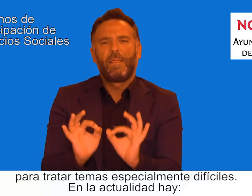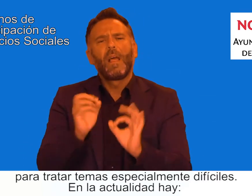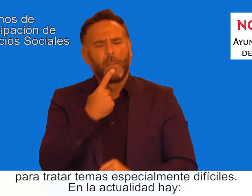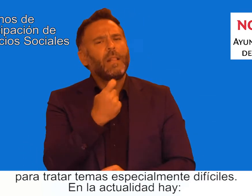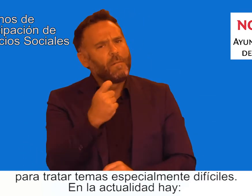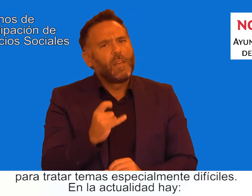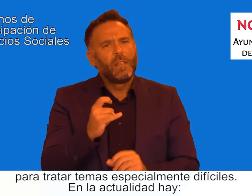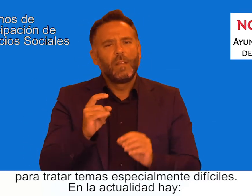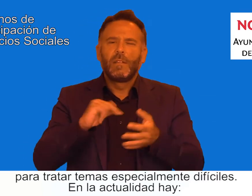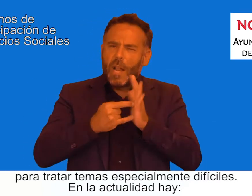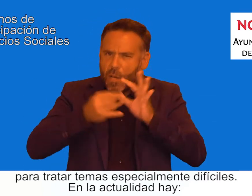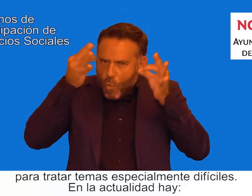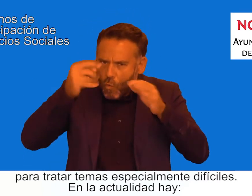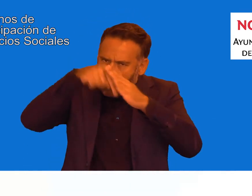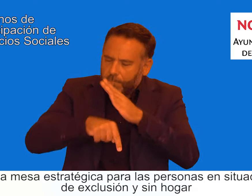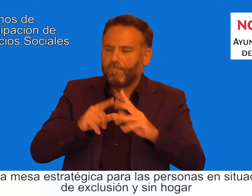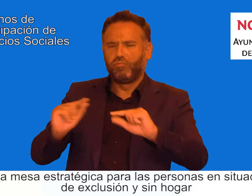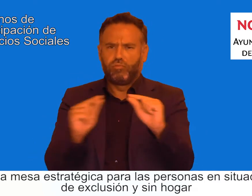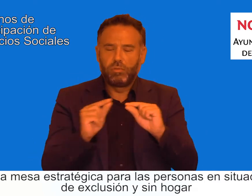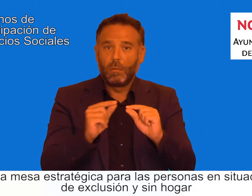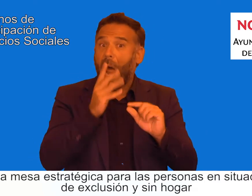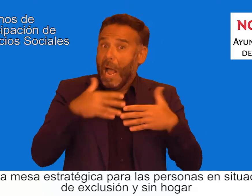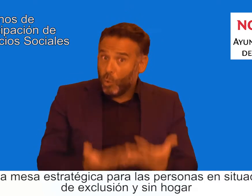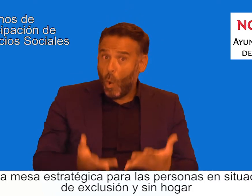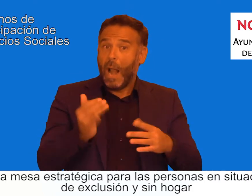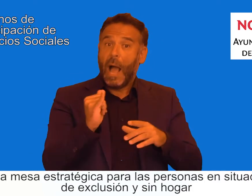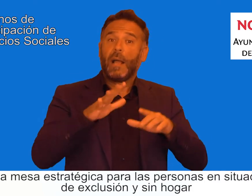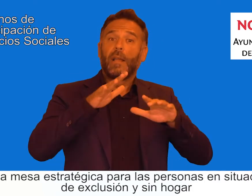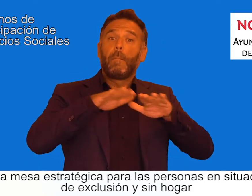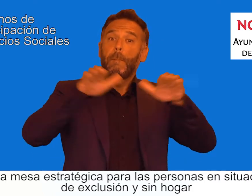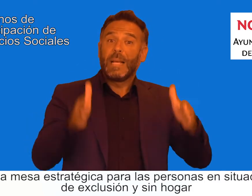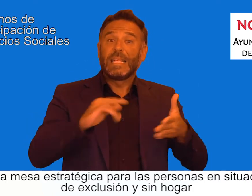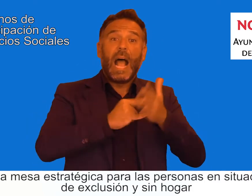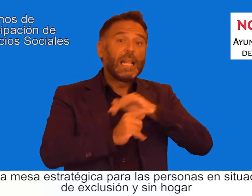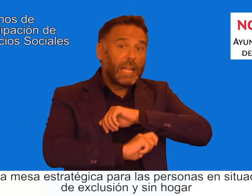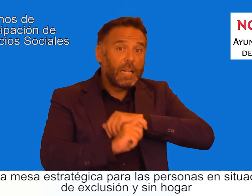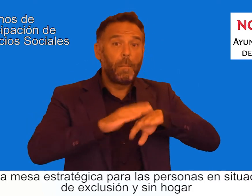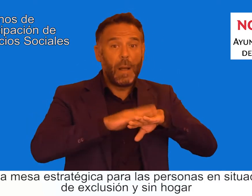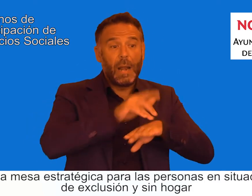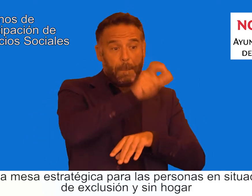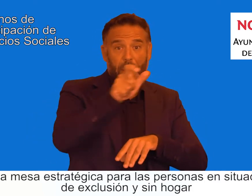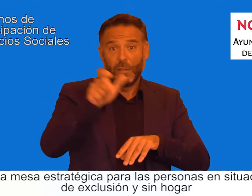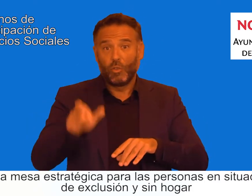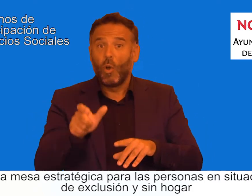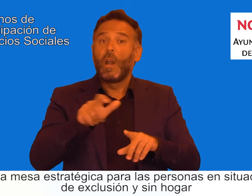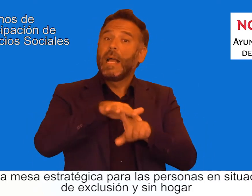actualidad, hay una mesa estratégica para las personas en situación de exclusión y sin hogar